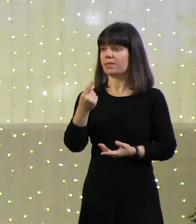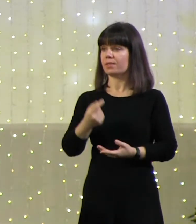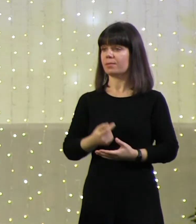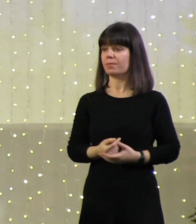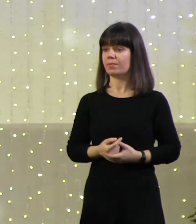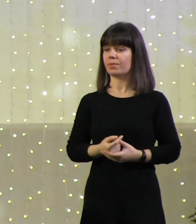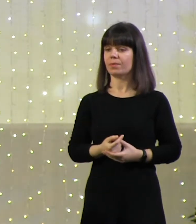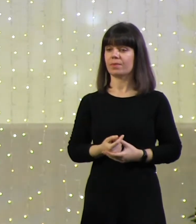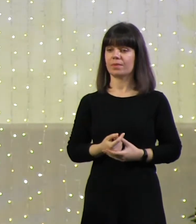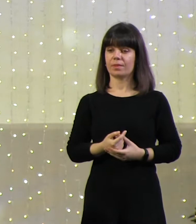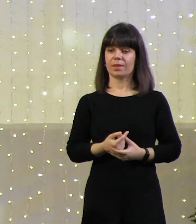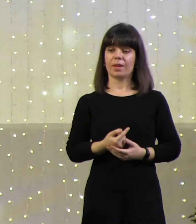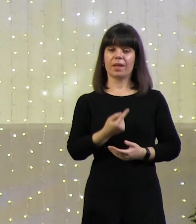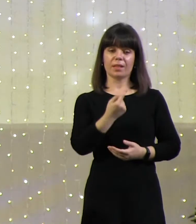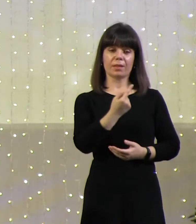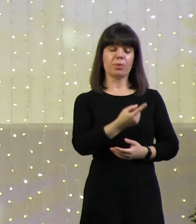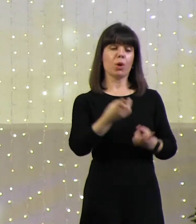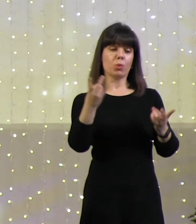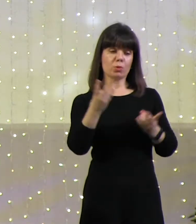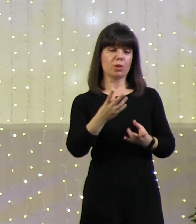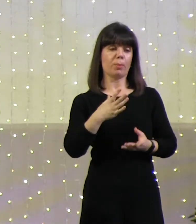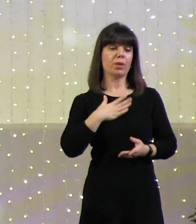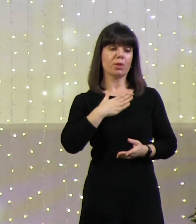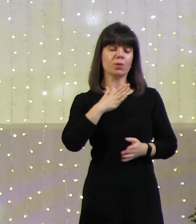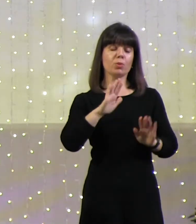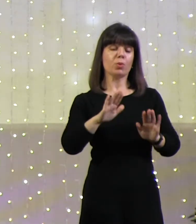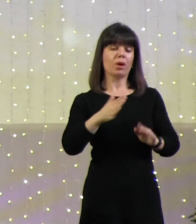Тебе недостаточно было моего взгляда?